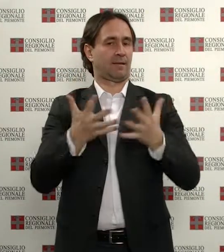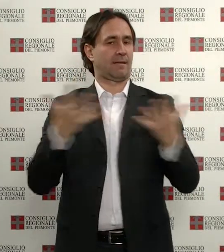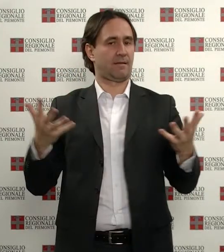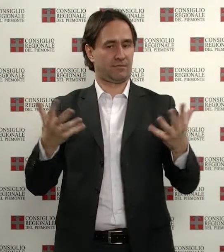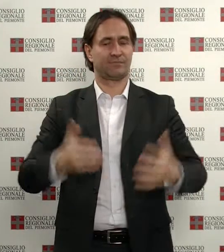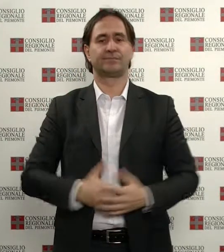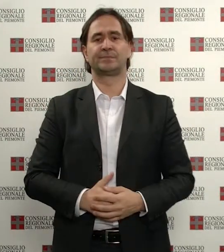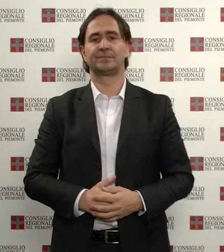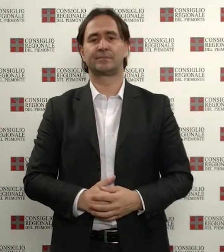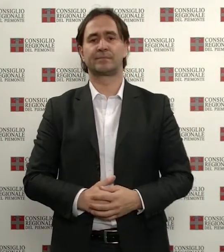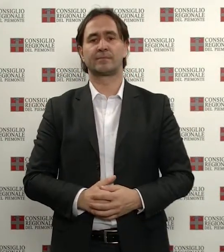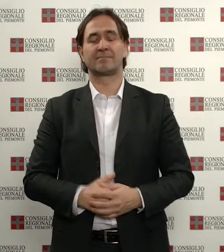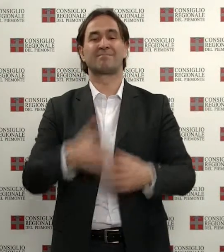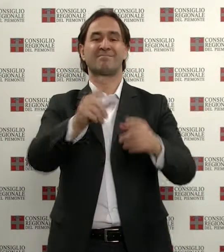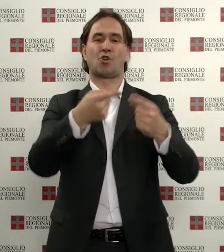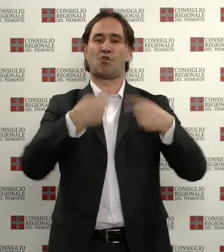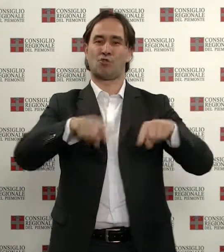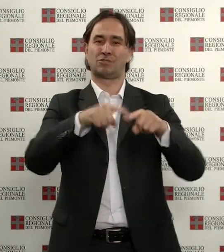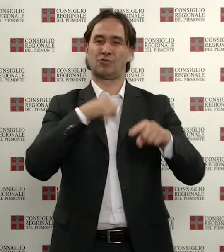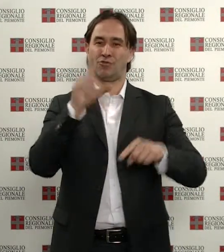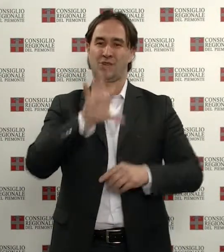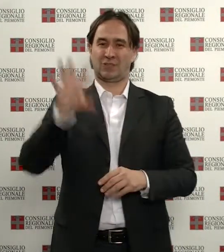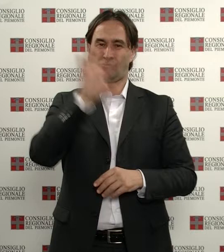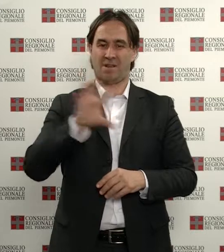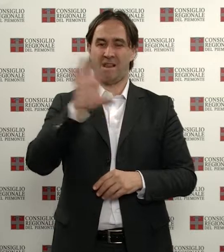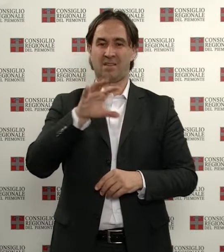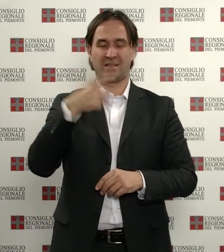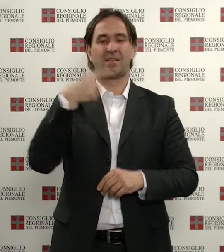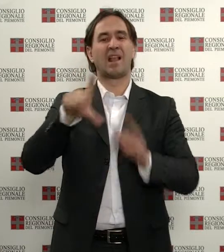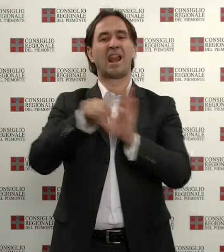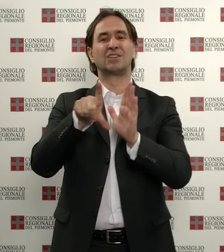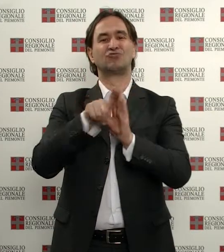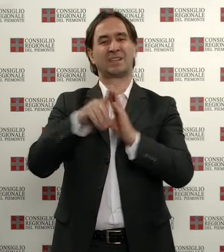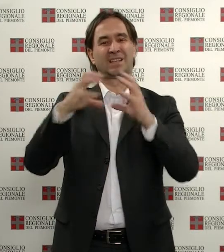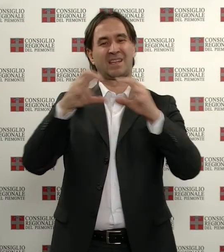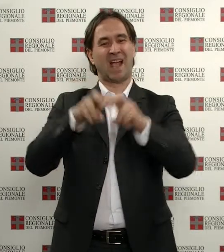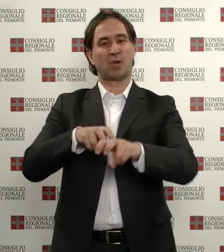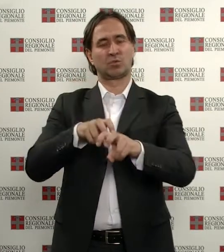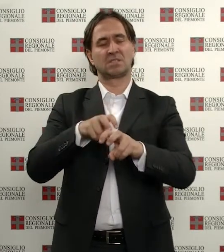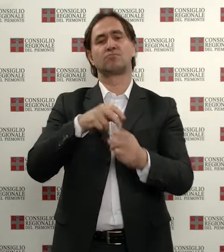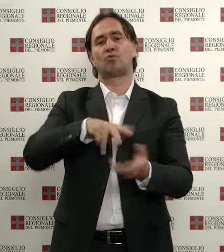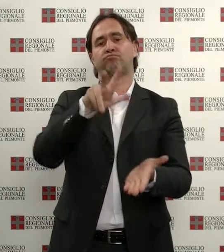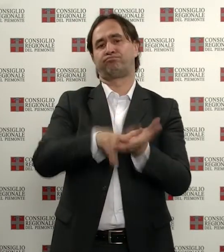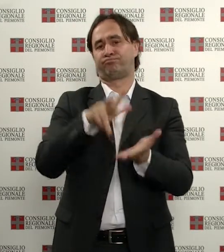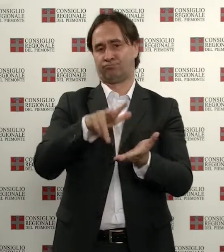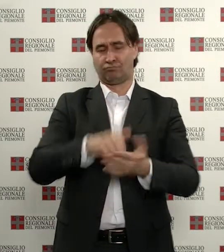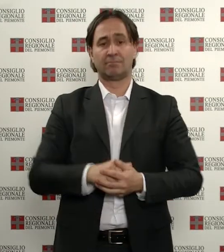Il consiglio regionale ha approvato all'unanimità la legge sugli agriturismo, tra le innovazioni, la semplificazione della